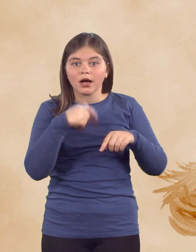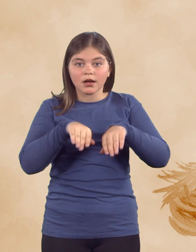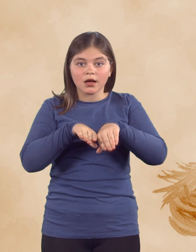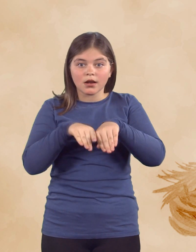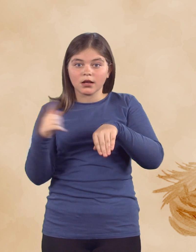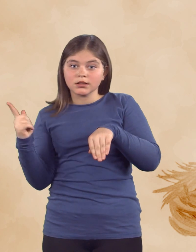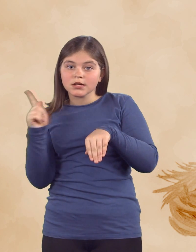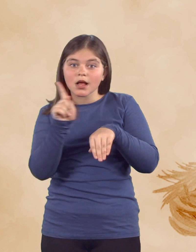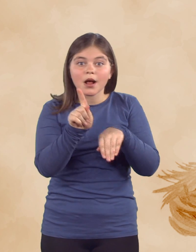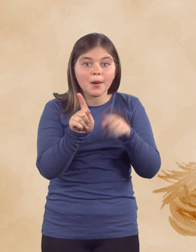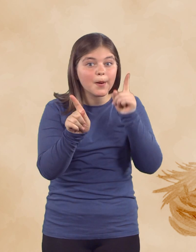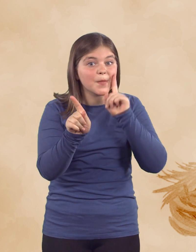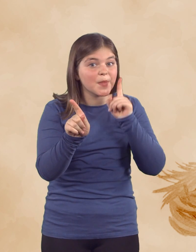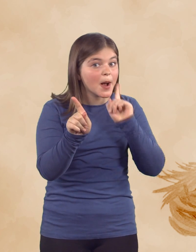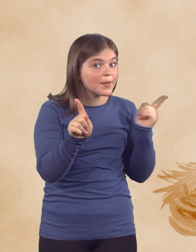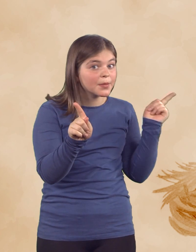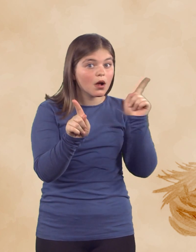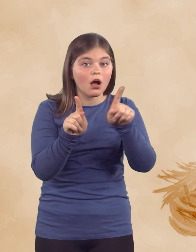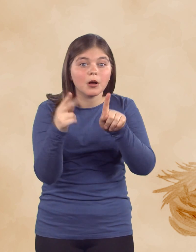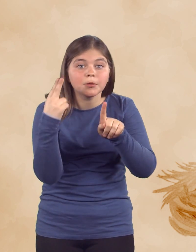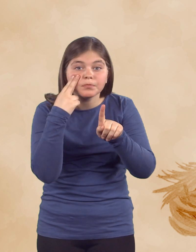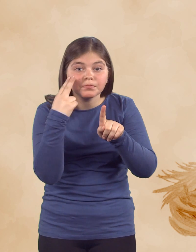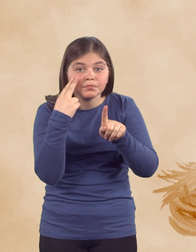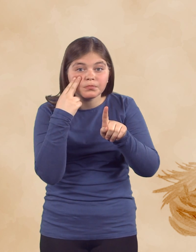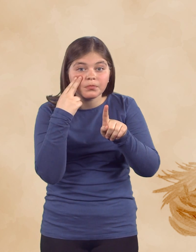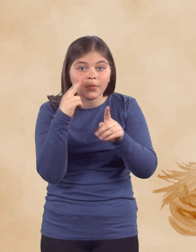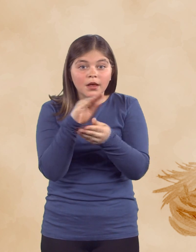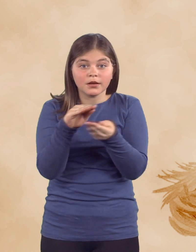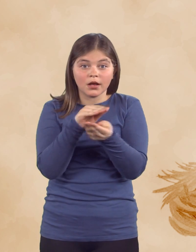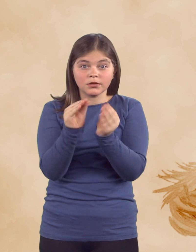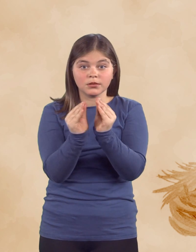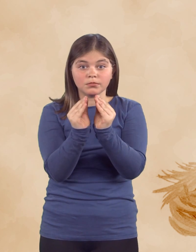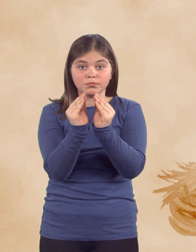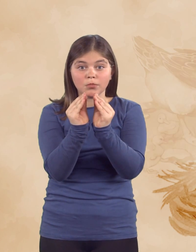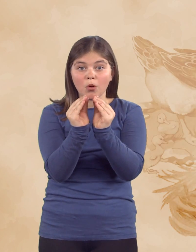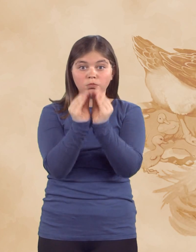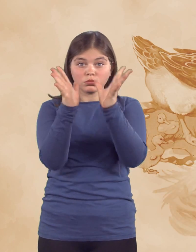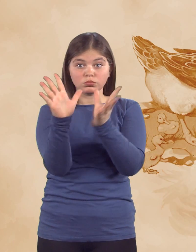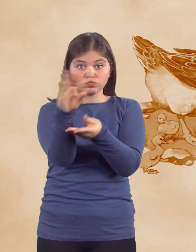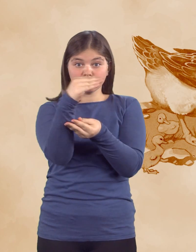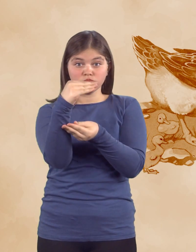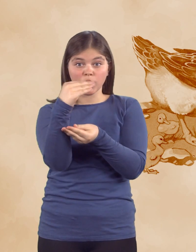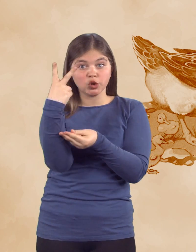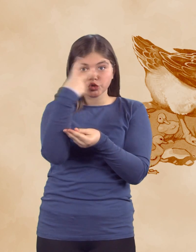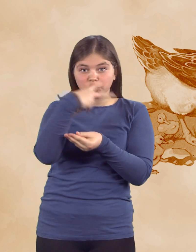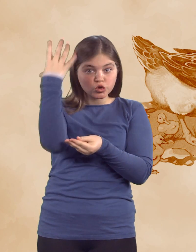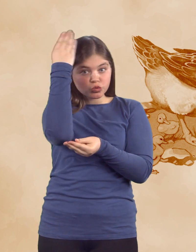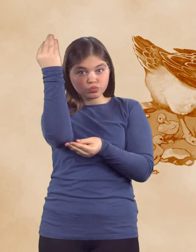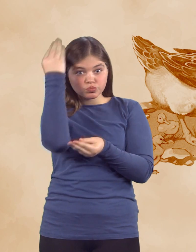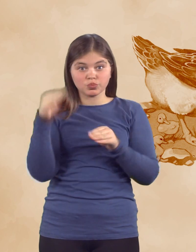izvali račka. Jajce je končno začelo pokati, iz njega pa se je izvalil velik, grd, črn raček.